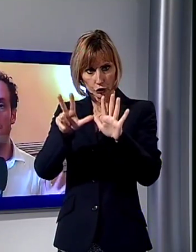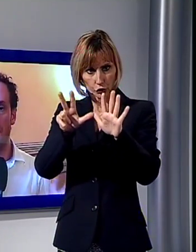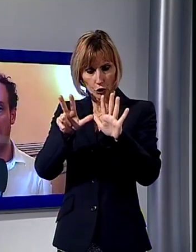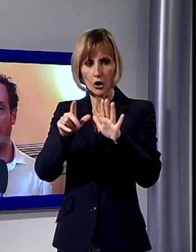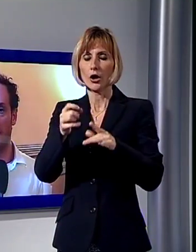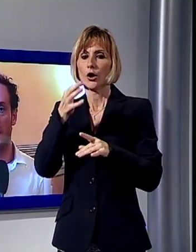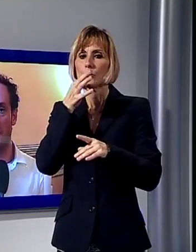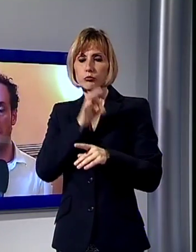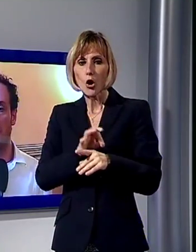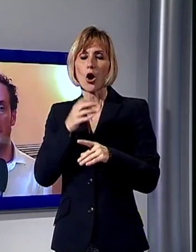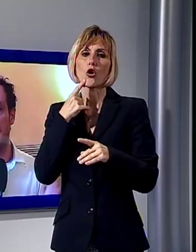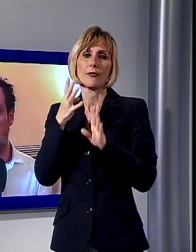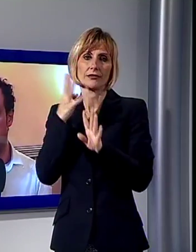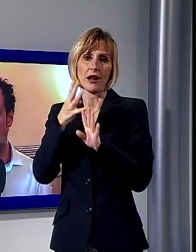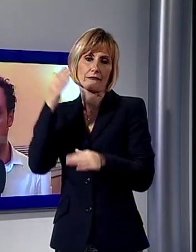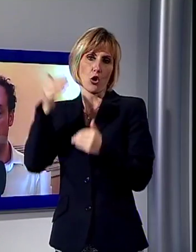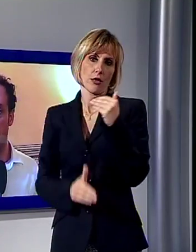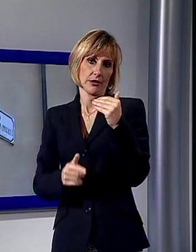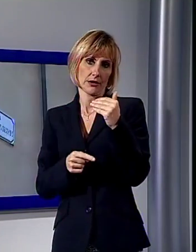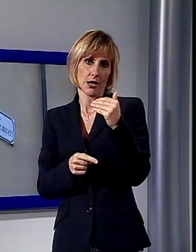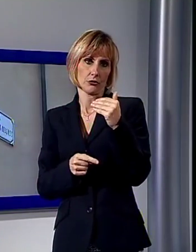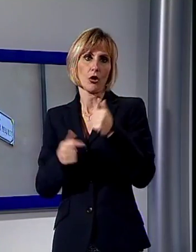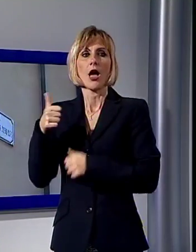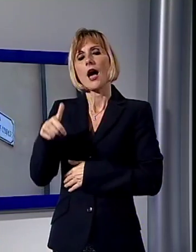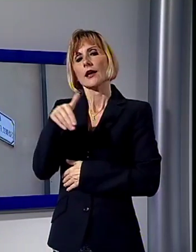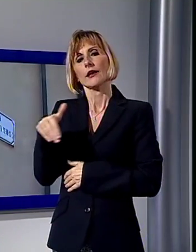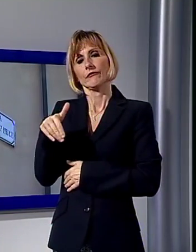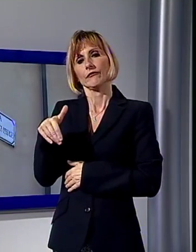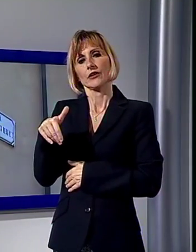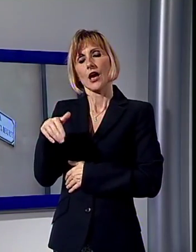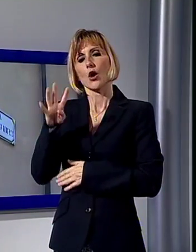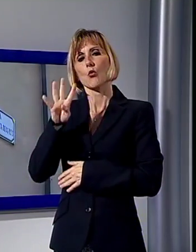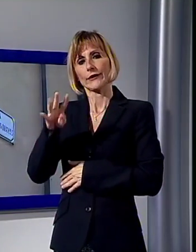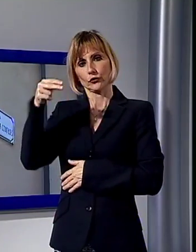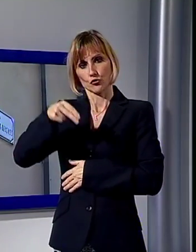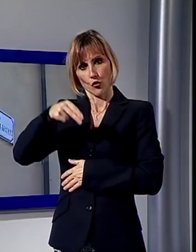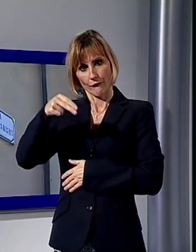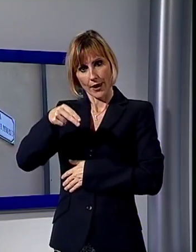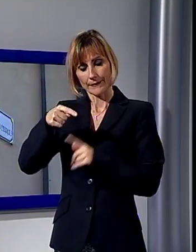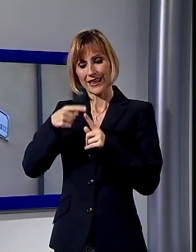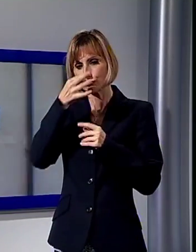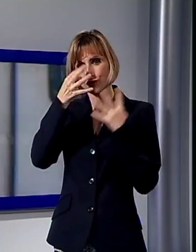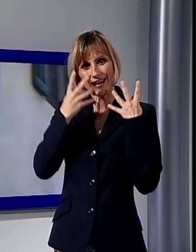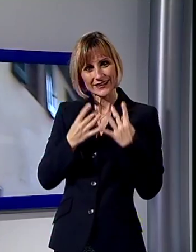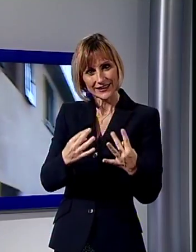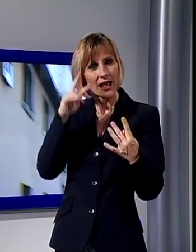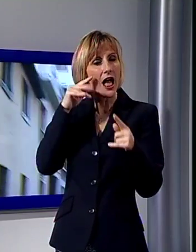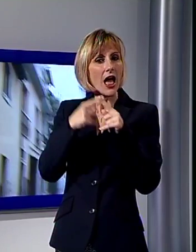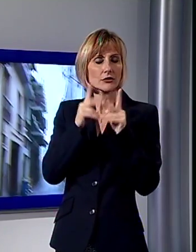impatto del traffico molto più limitato, anche la zona di via, di quel tratto di via 4 novembre che va dai giardini dell'ex ospedale, quindi dalla Contrada